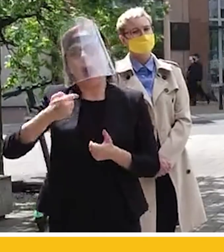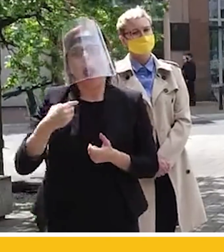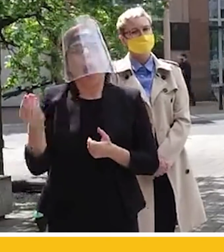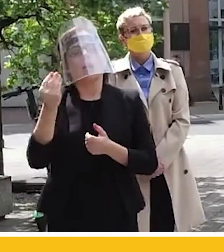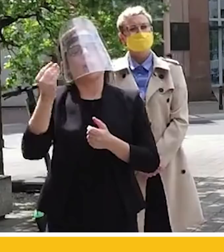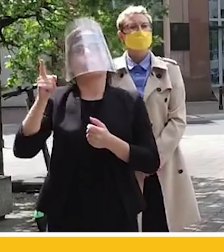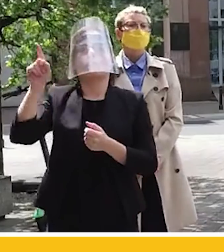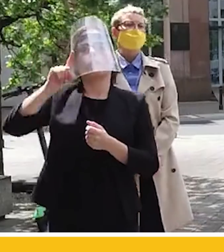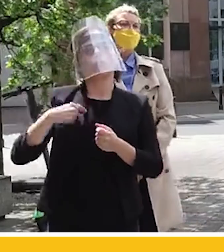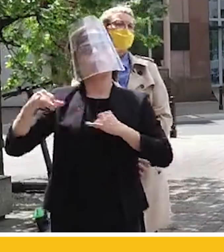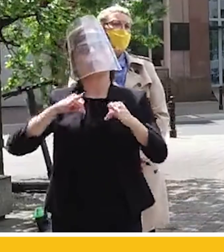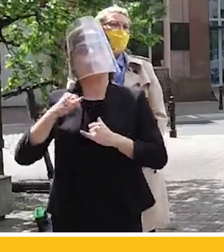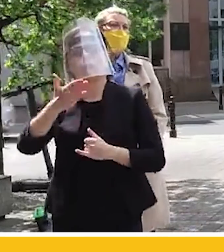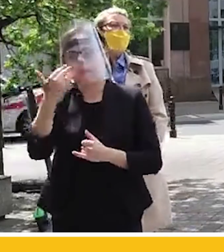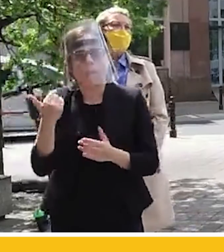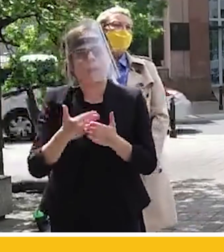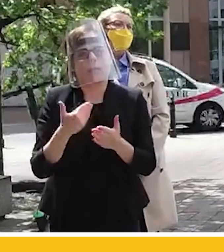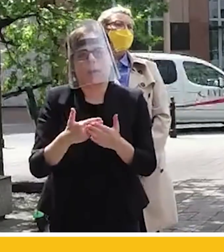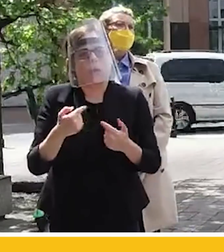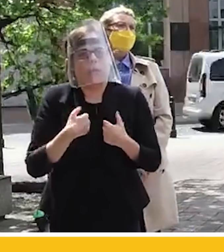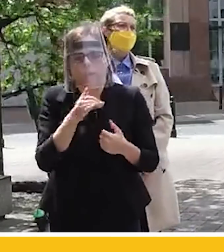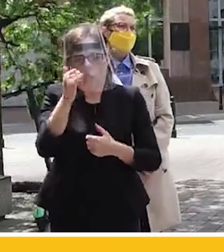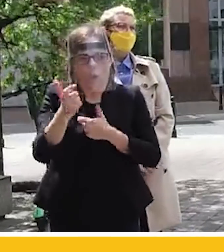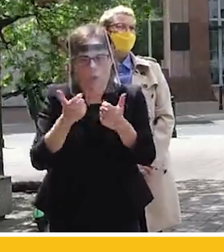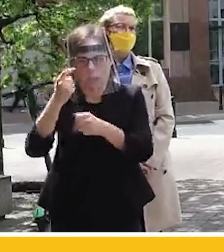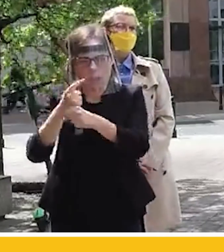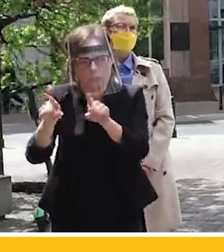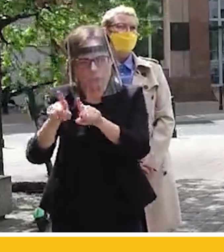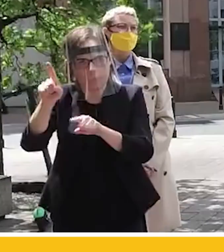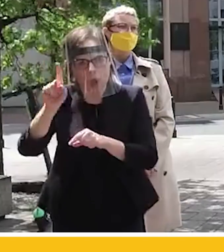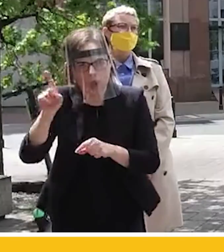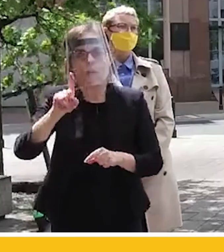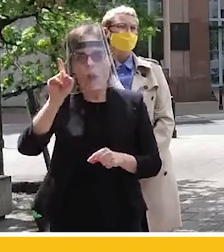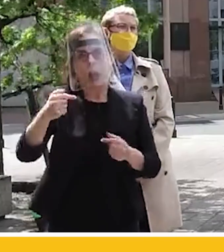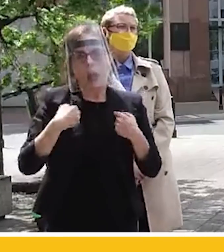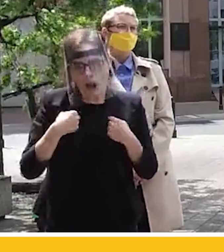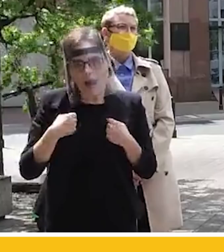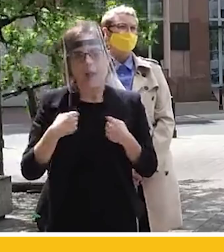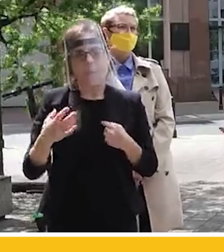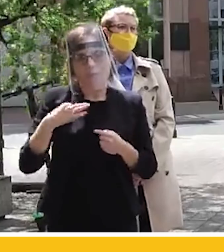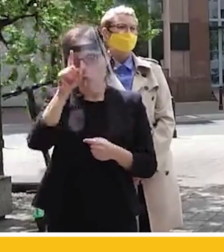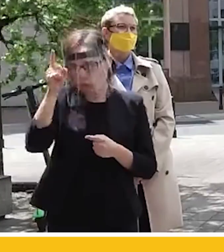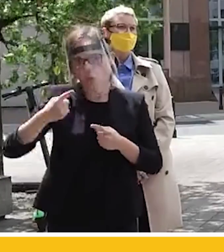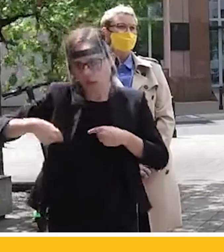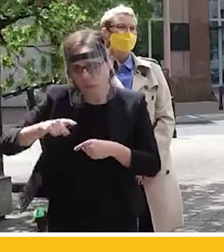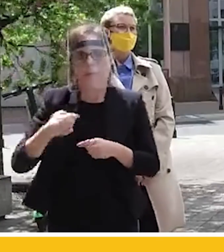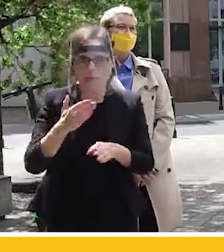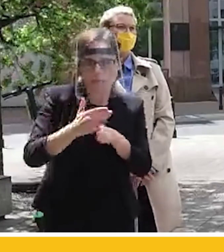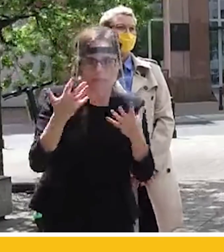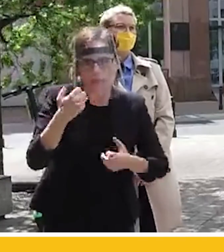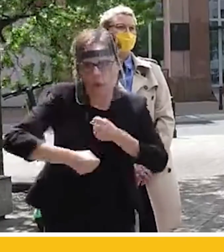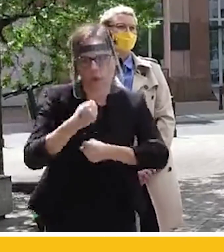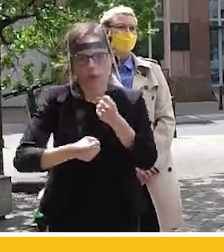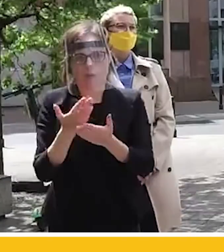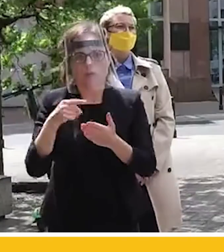obywatele wykorzystamy. Pomocni Info działa od soboty, będzie działać, niezależnie od tego ile będzie trwała kampania i jakie będą nasze dalsze losy.